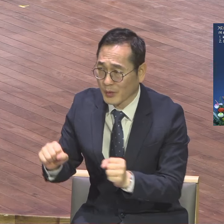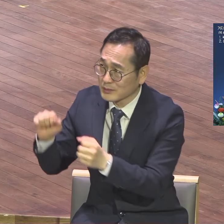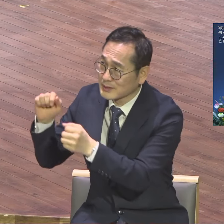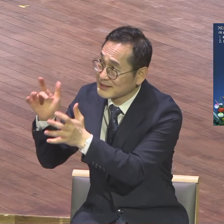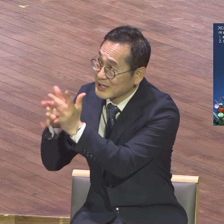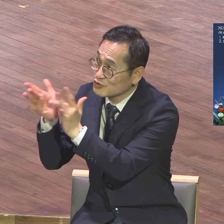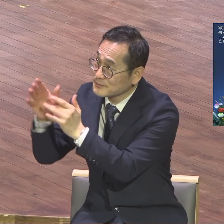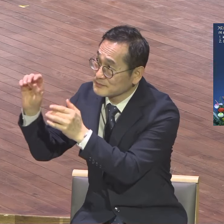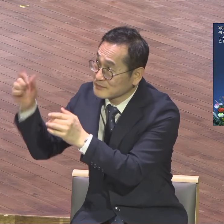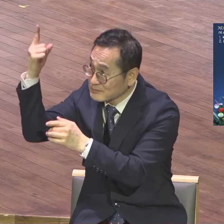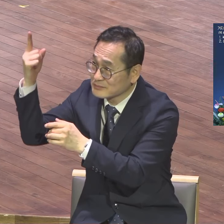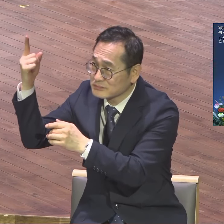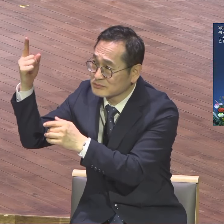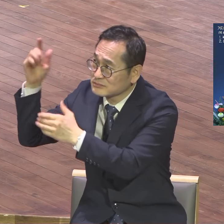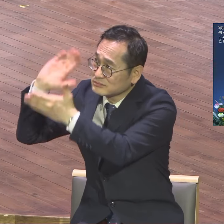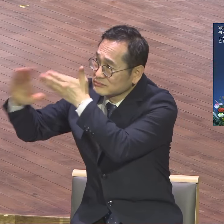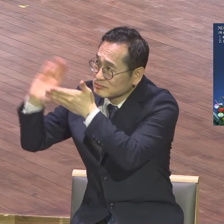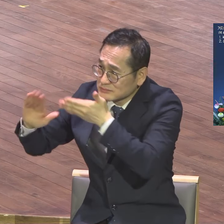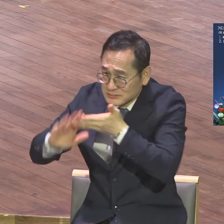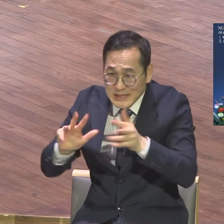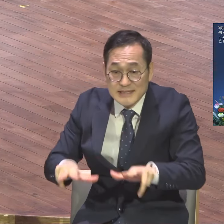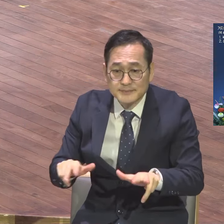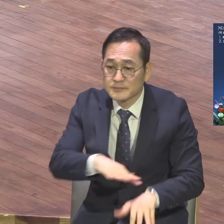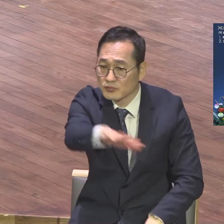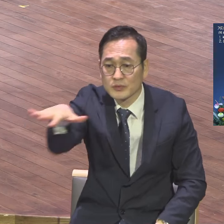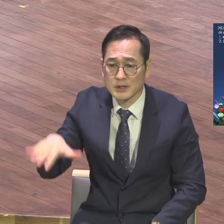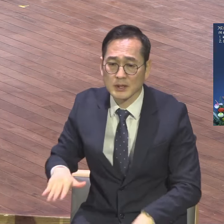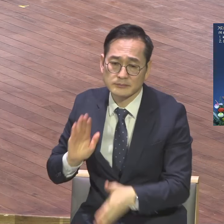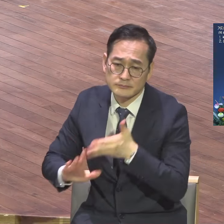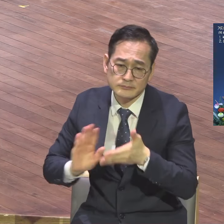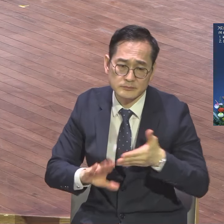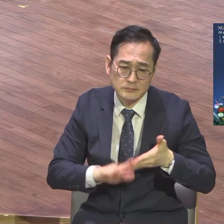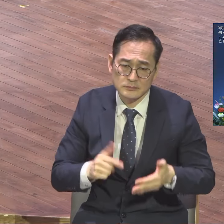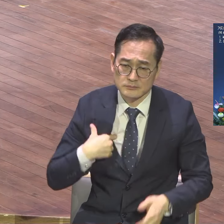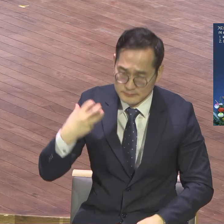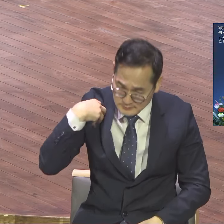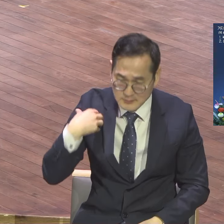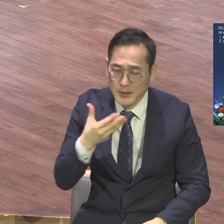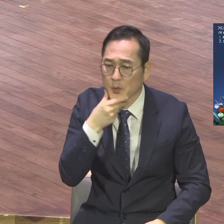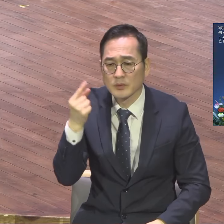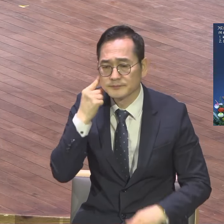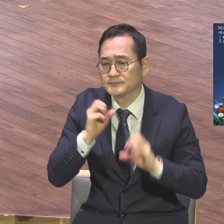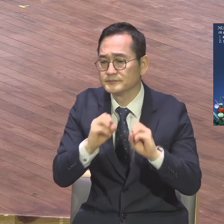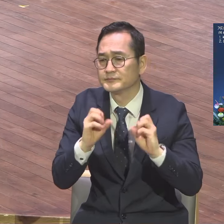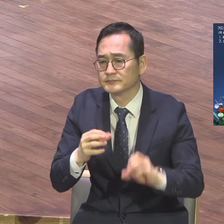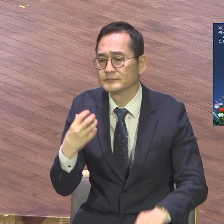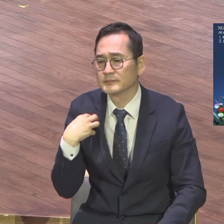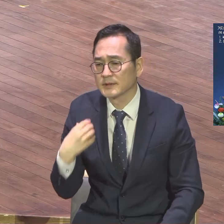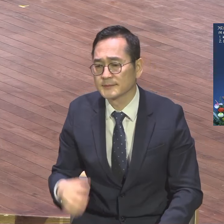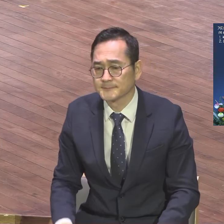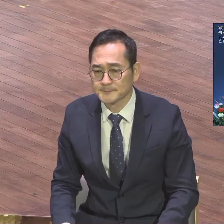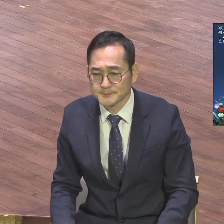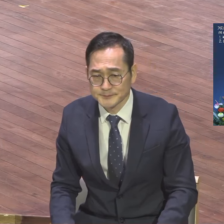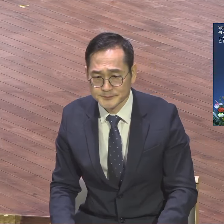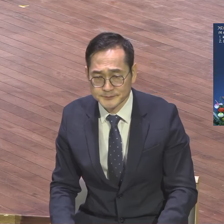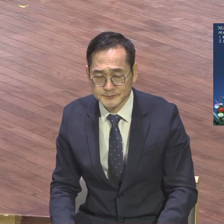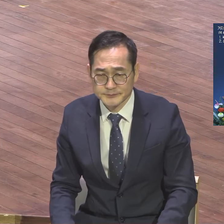얻게 하리라 언약은 2023년 그 언약 그것만 아니에요 평생